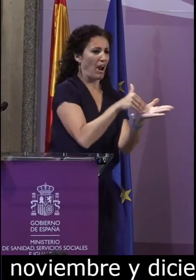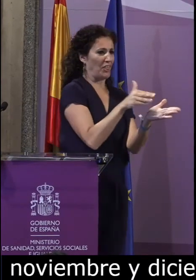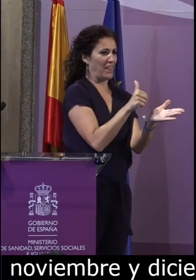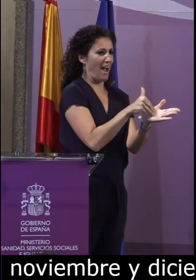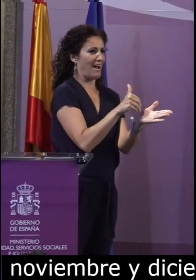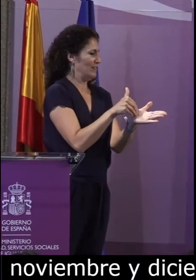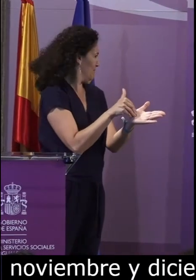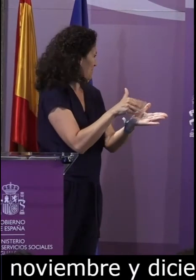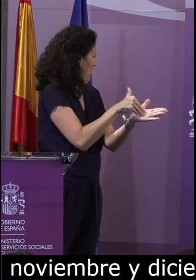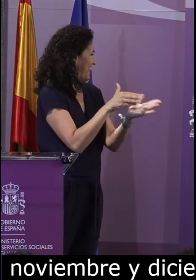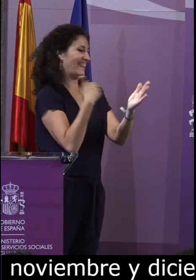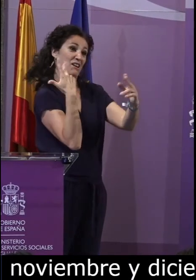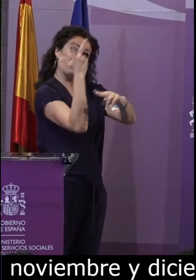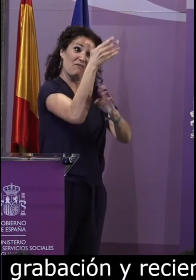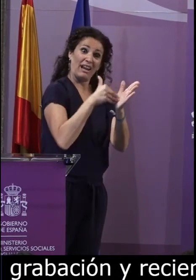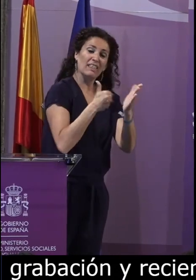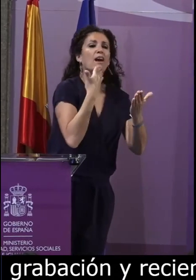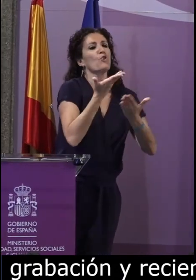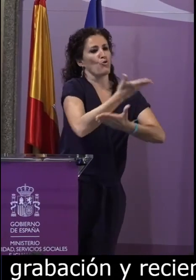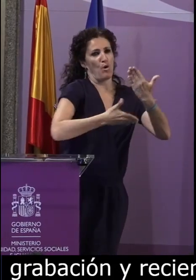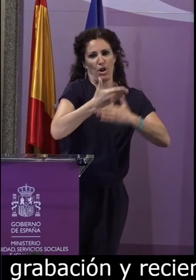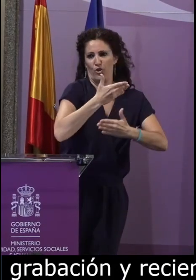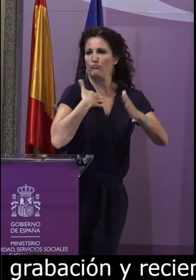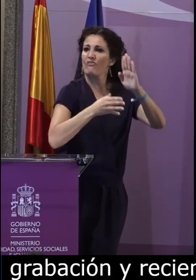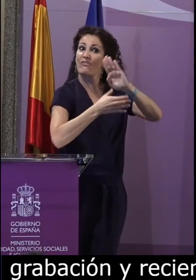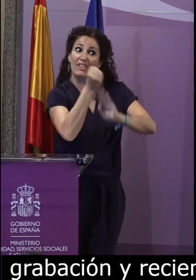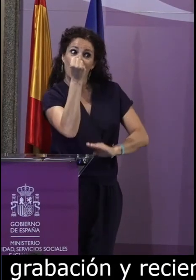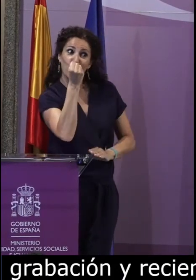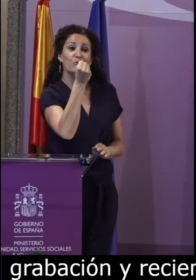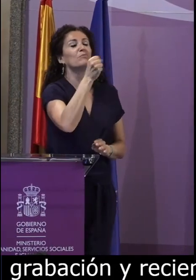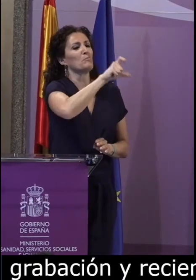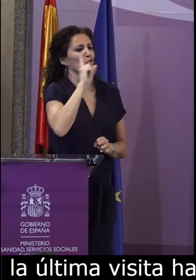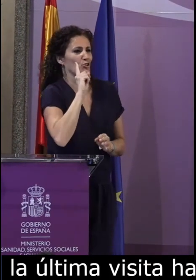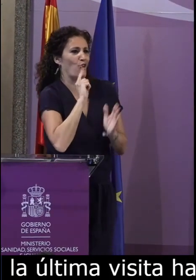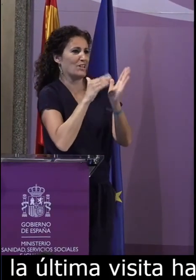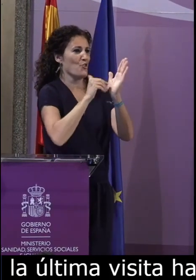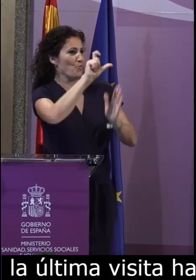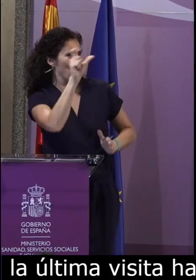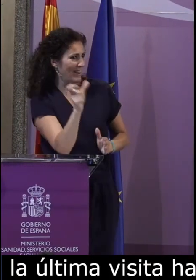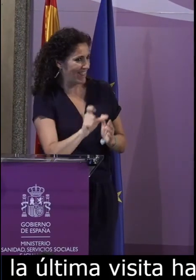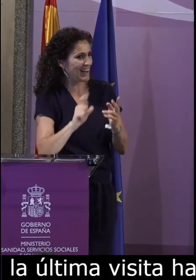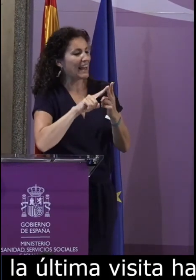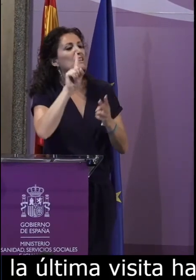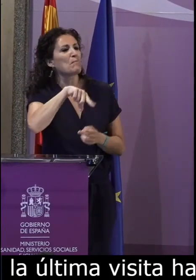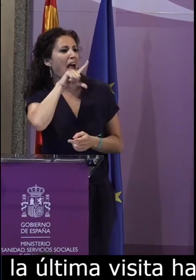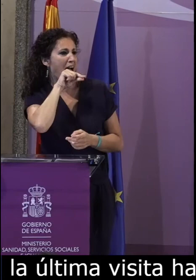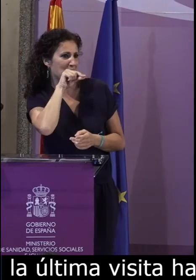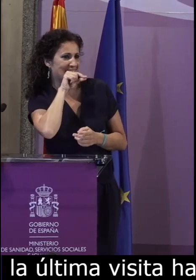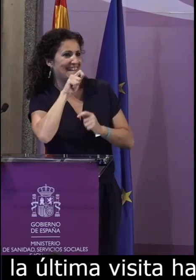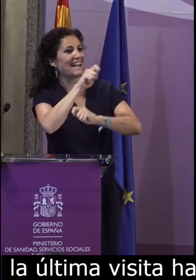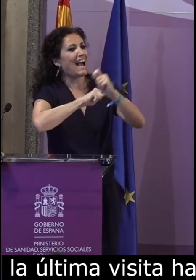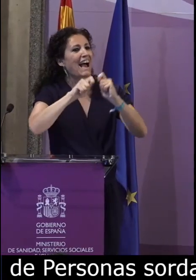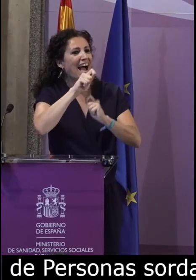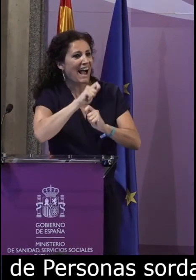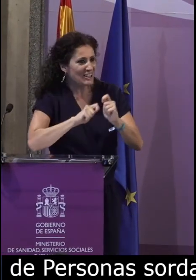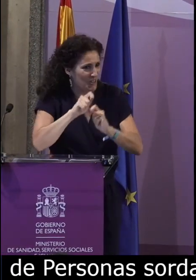semanas, la última visita ha sido a Valencia, a la Asociación de Personas Sordas, en colaboración con la Federación de Personas Sordas de la